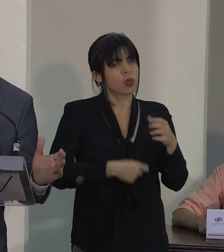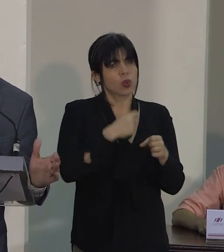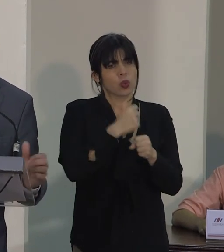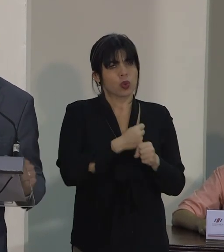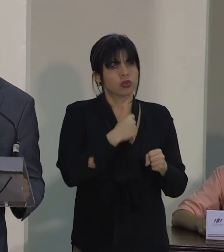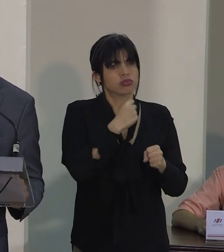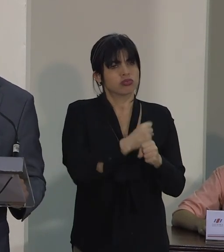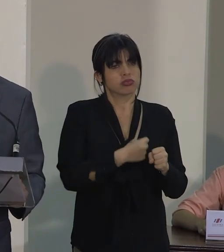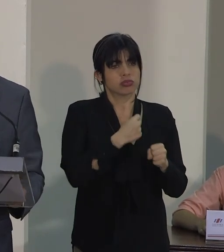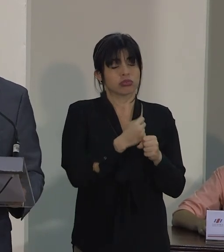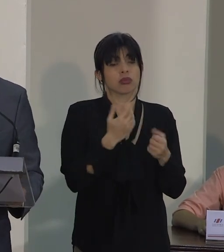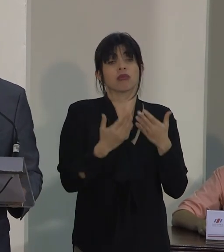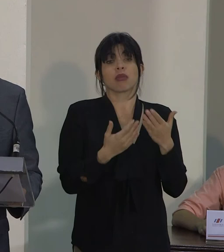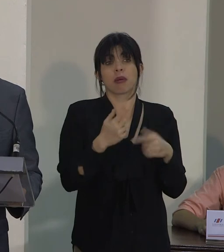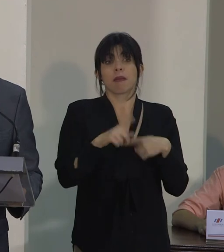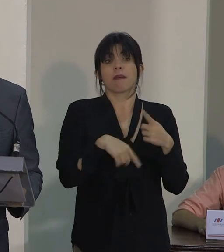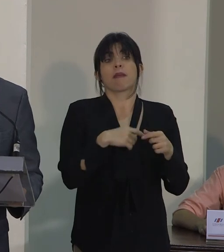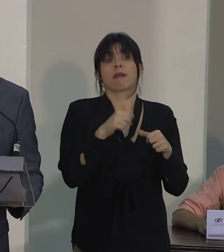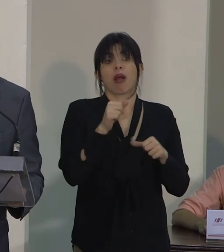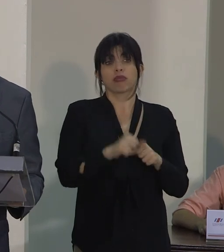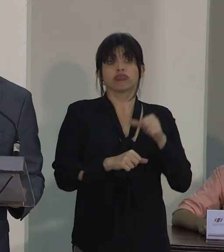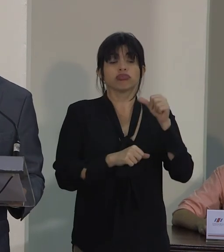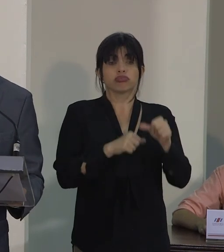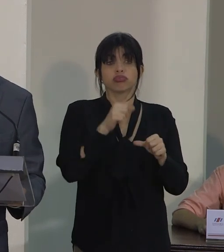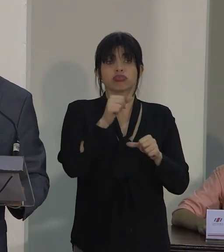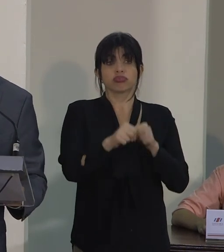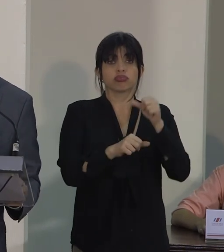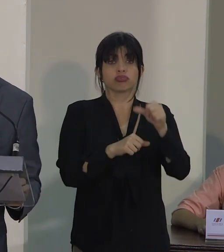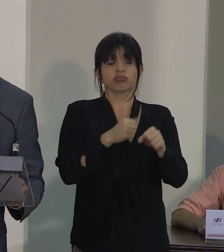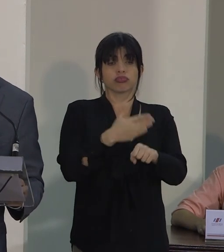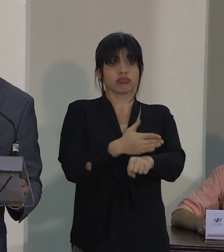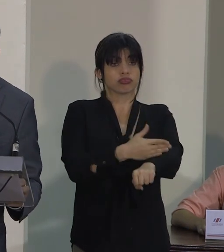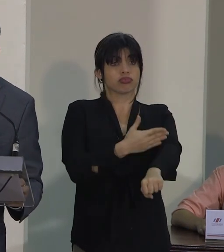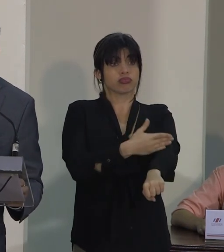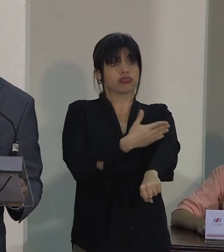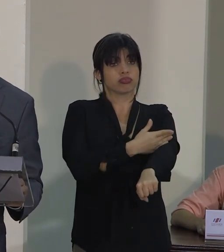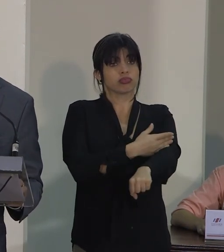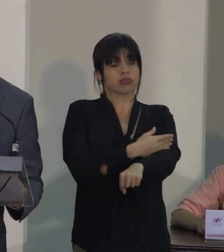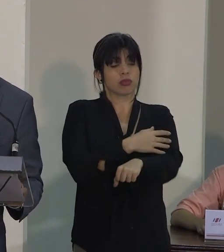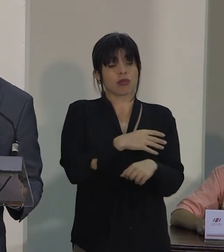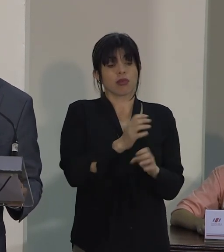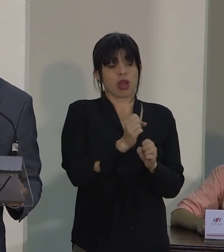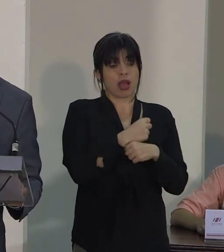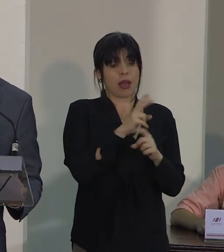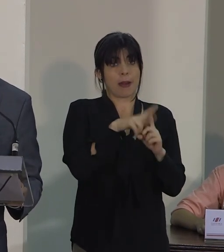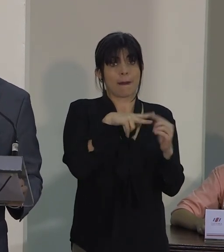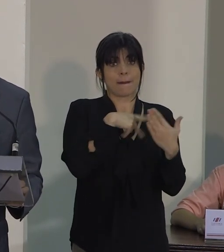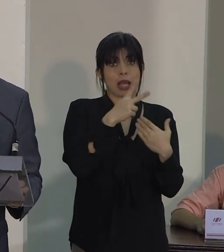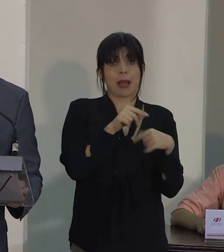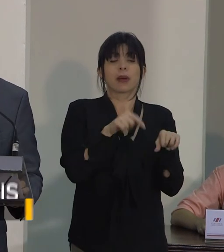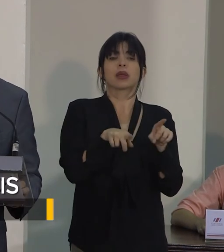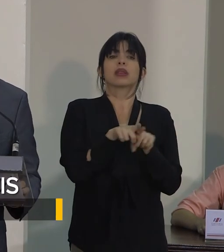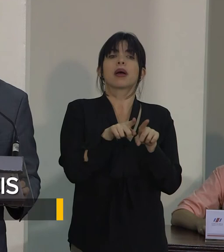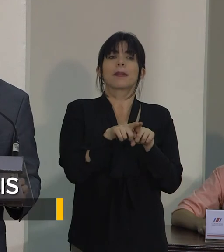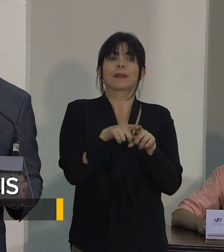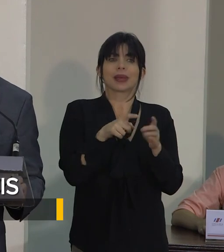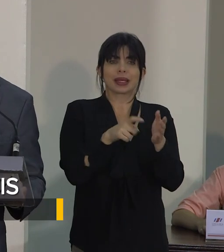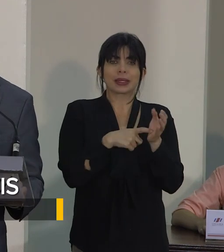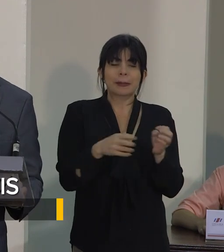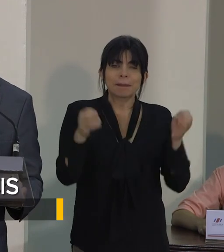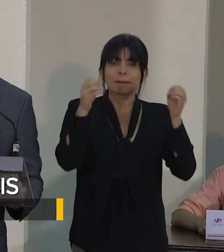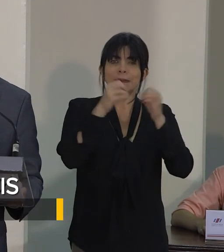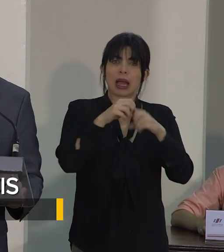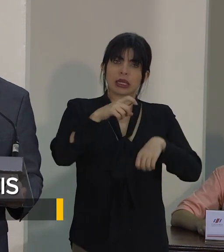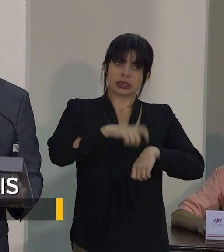que seguramente avanzará durante la duración del plan, pero que requerirá de mucho más